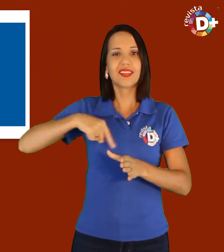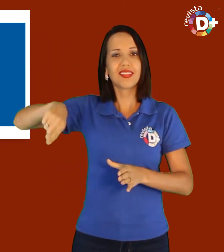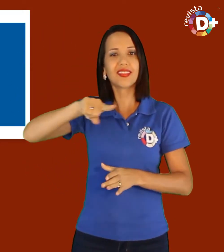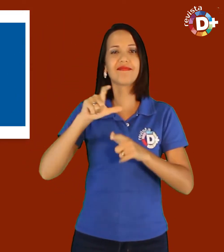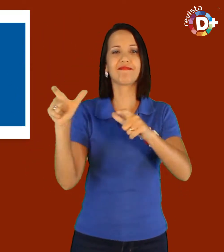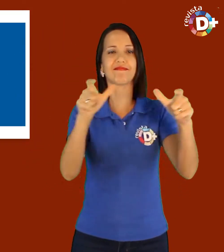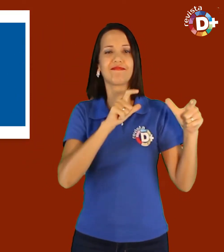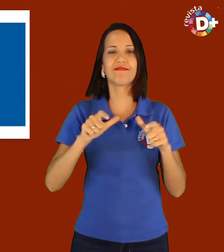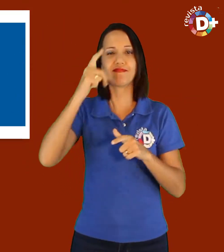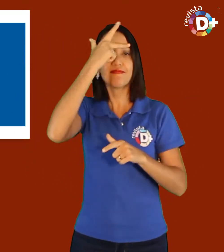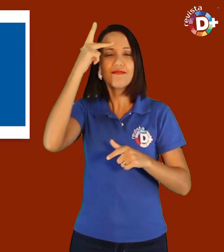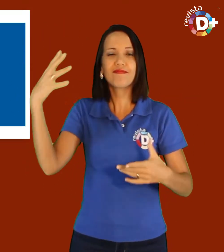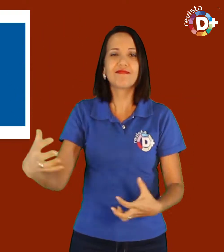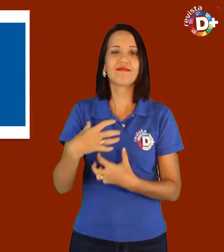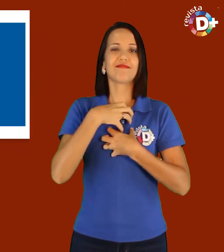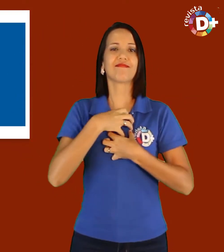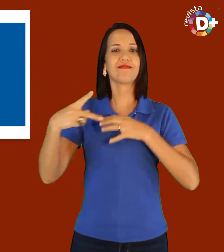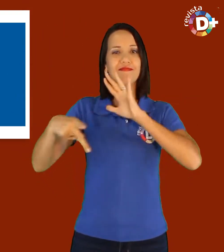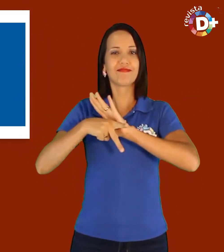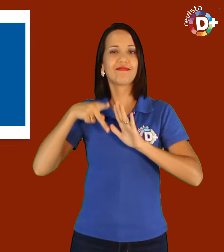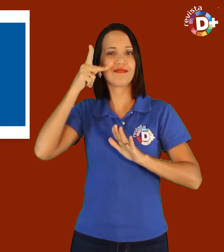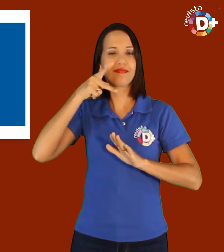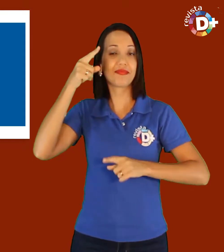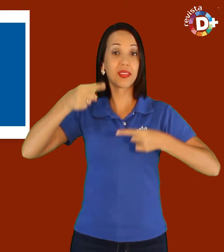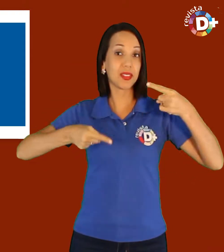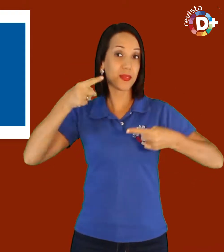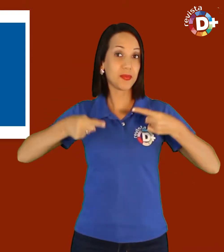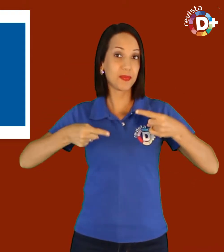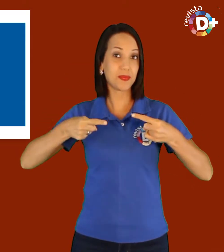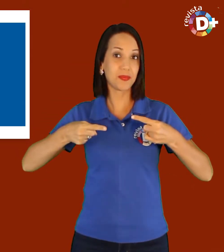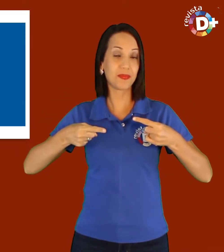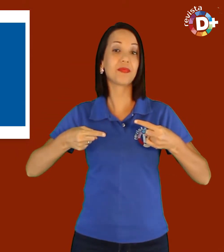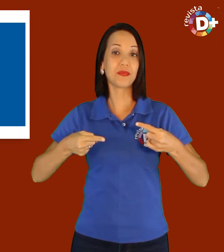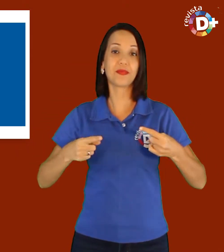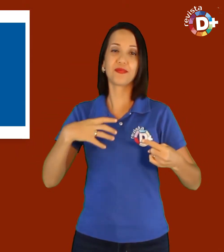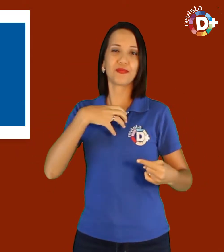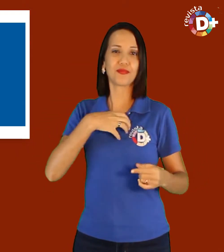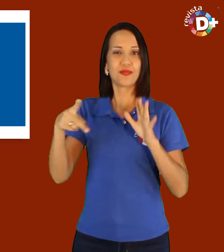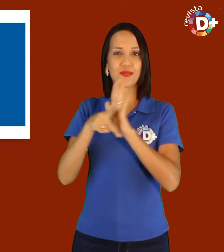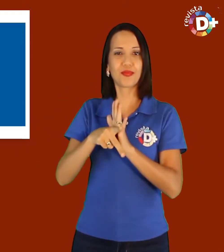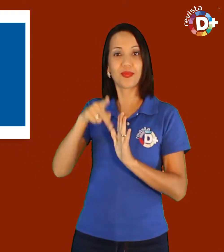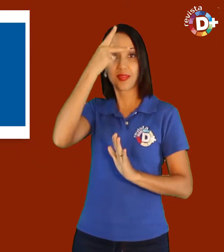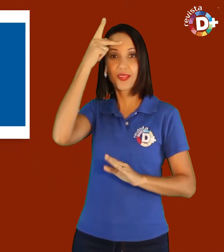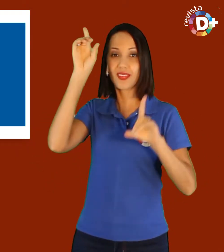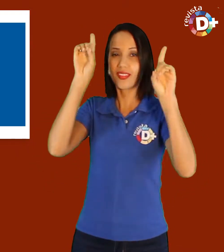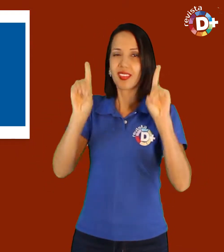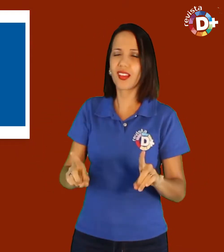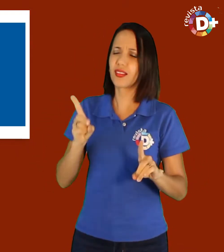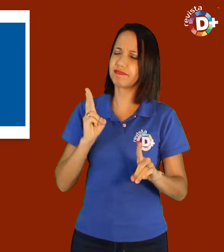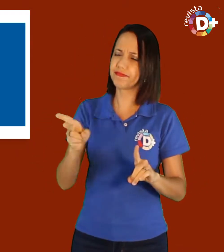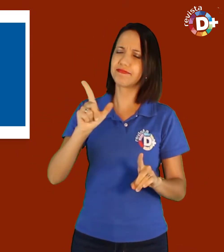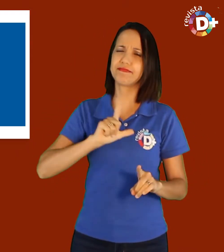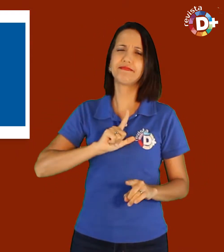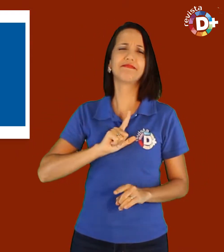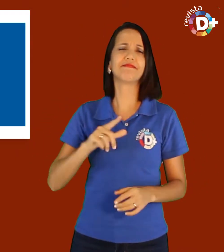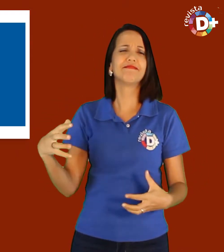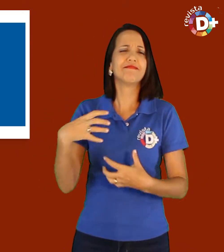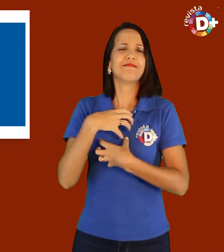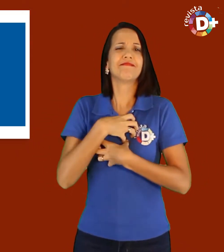espaço para ouvir quem realmente será impactado por essa política. A causa da pessoa com deficiência